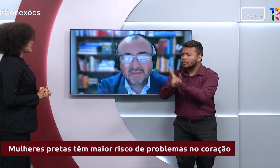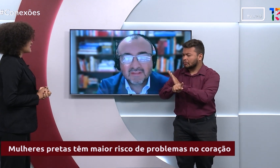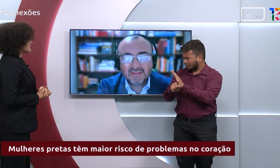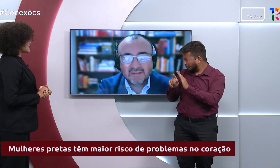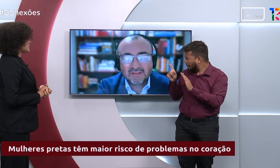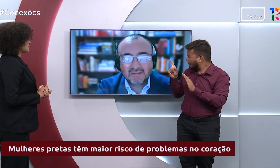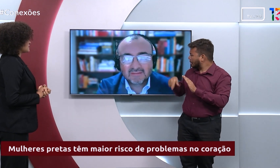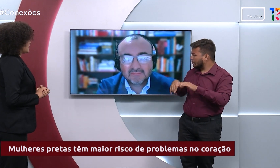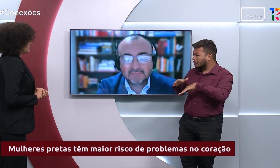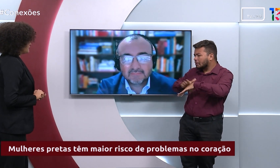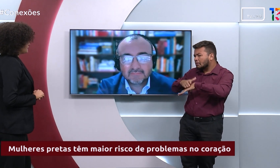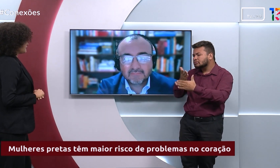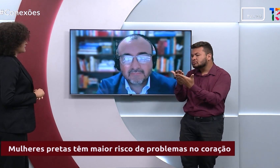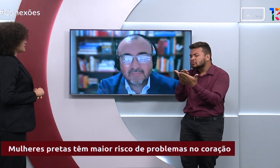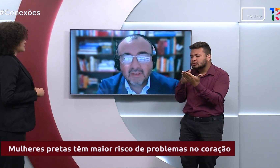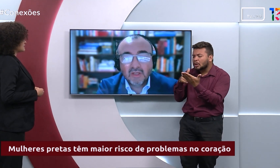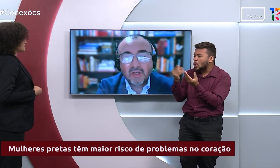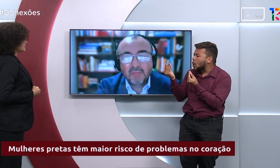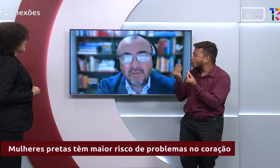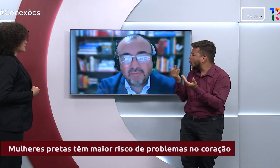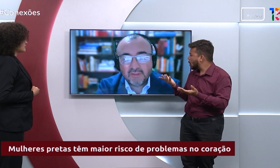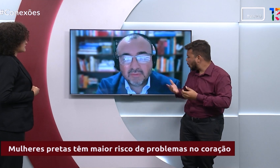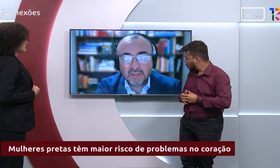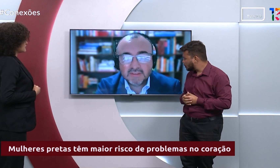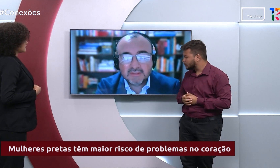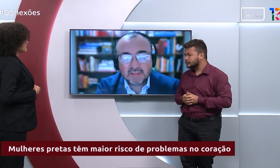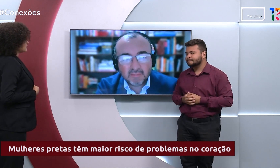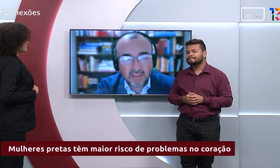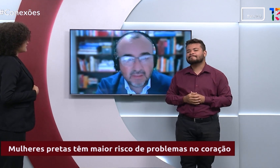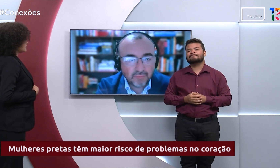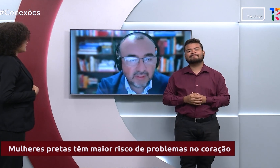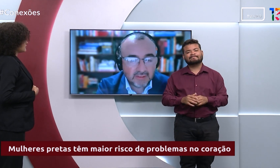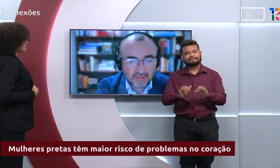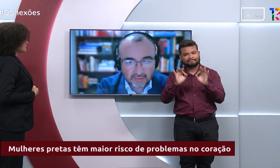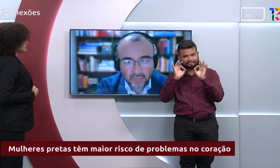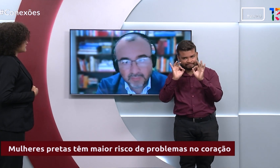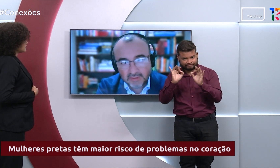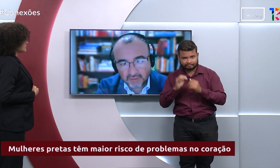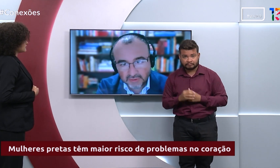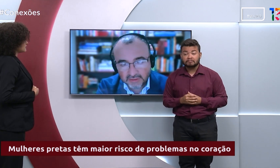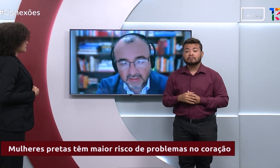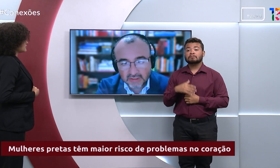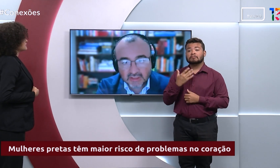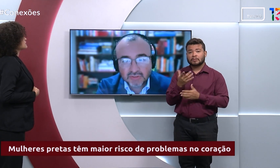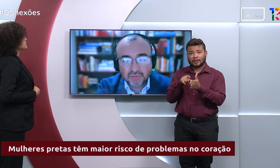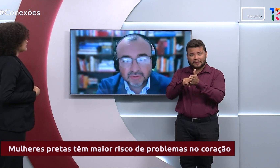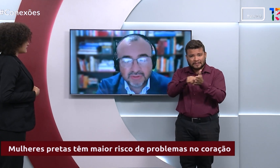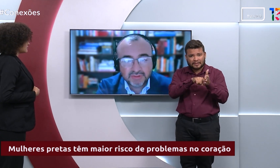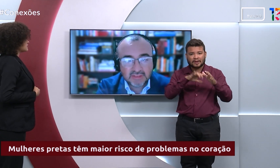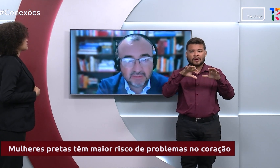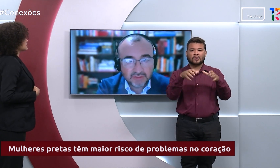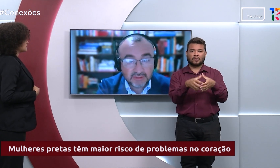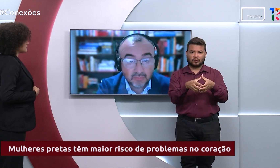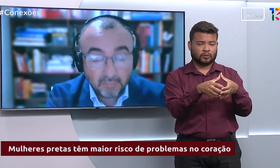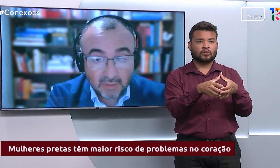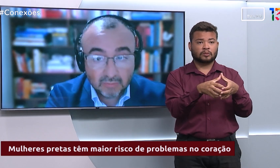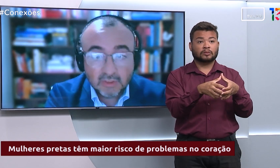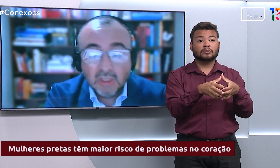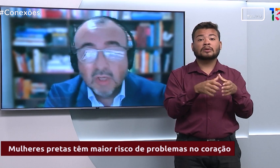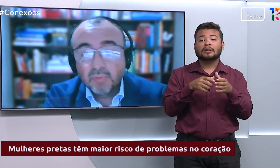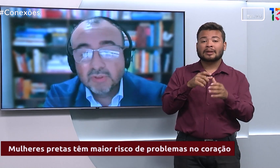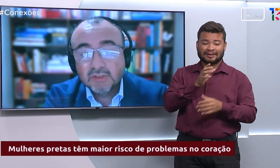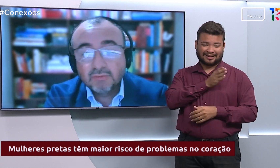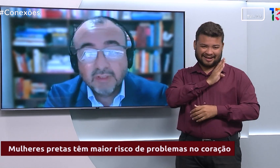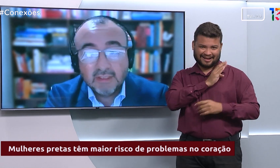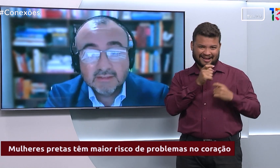que vocês decidiram estudar? Perfeito. Esse trabalho foi realizado pela Sociedade de Cardiologia do Estado de São Paulo,